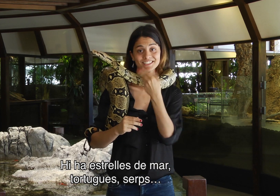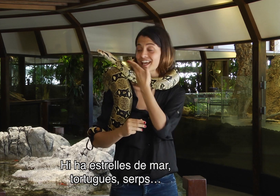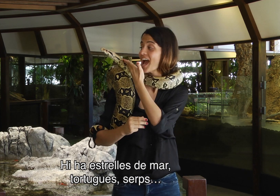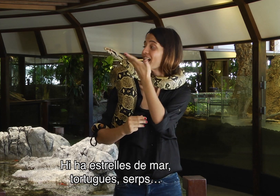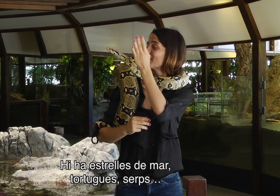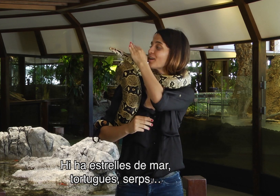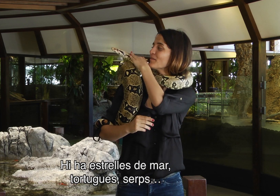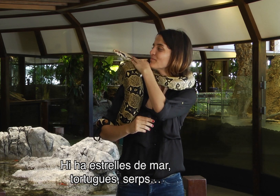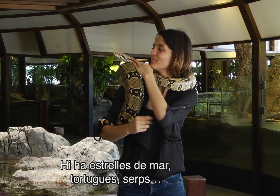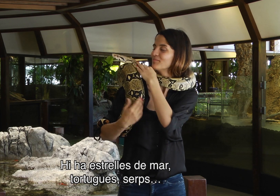Hi ha estrelles de